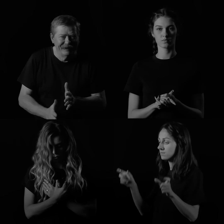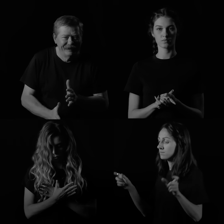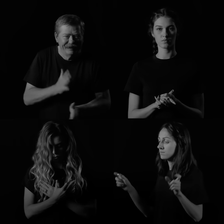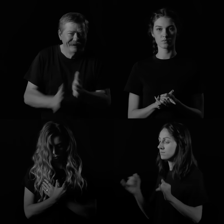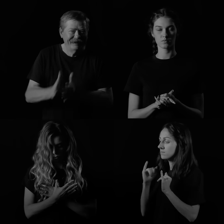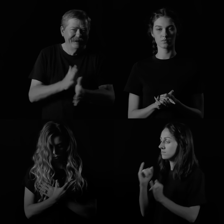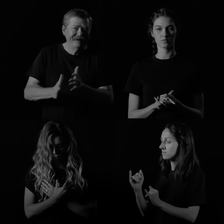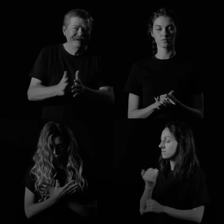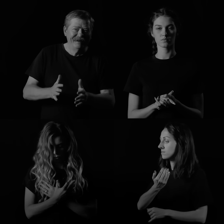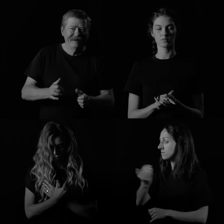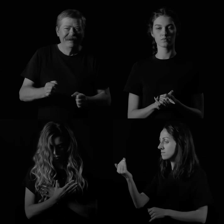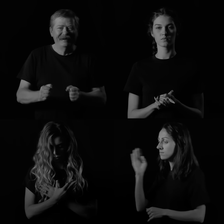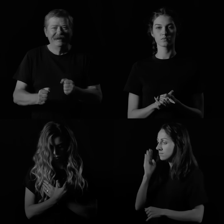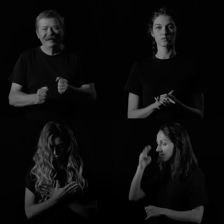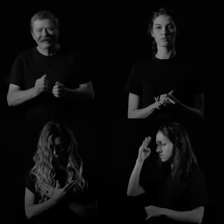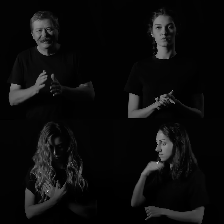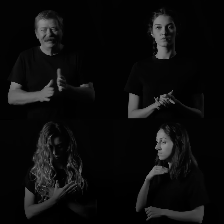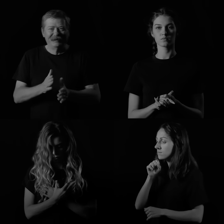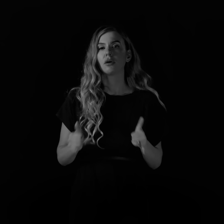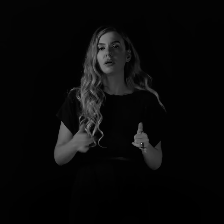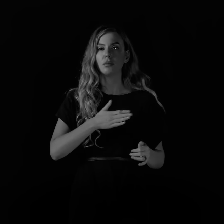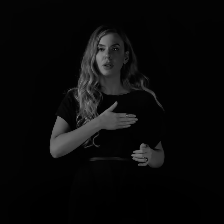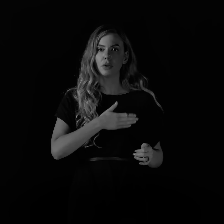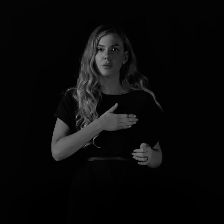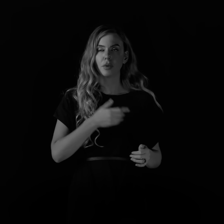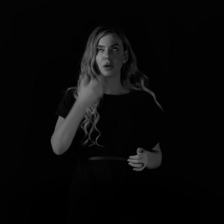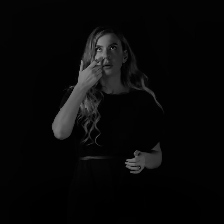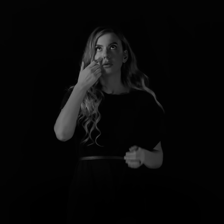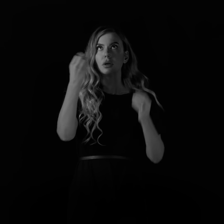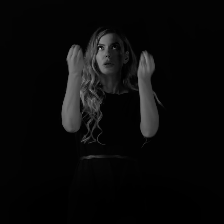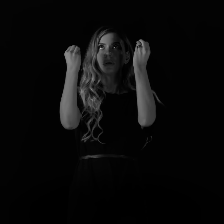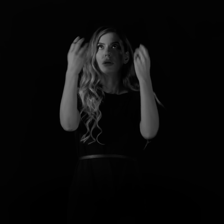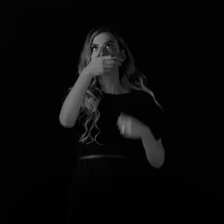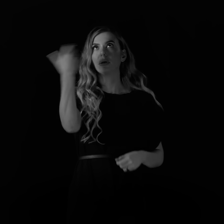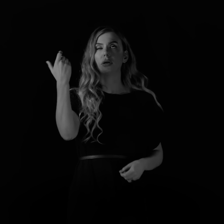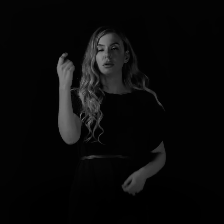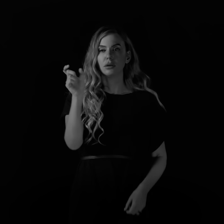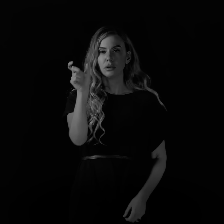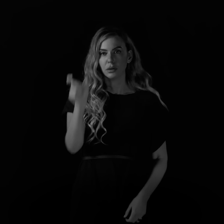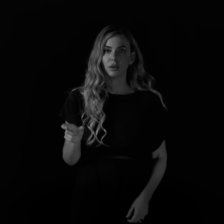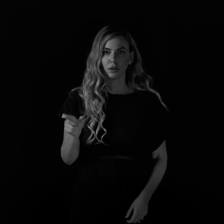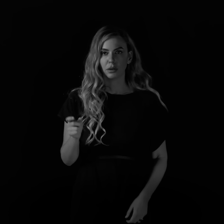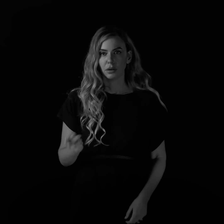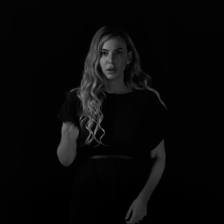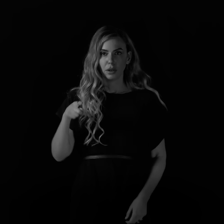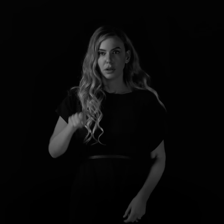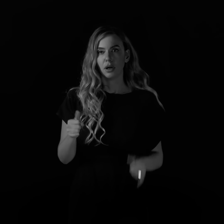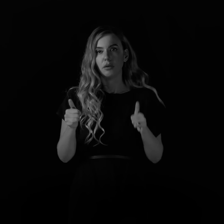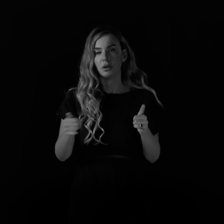Для гідних справ Для мене, хто є не ідеальна людина І навіть